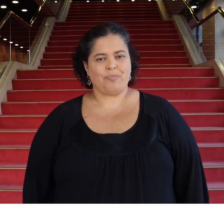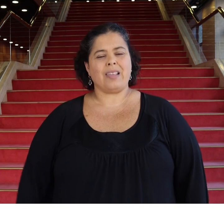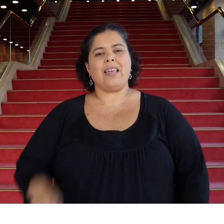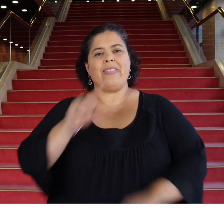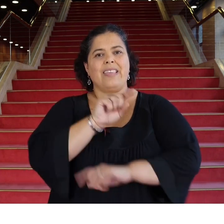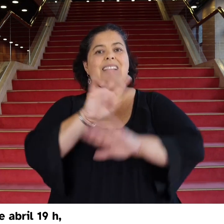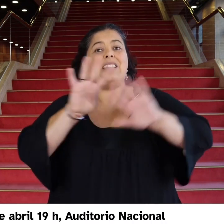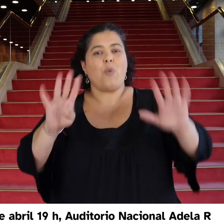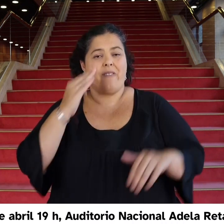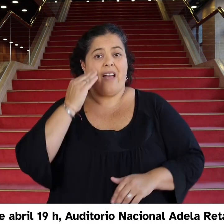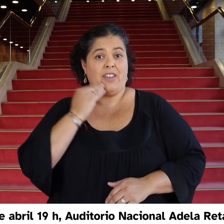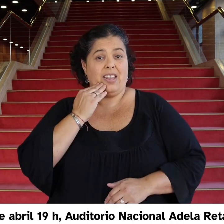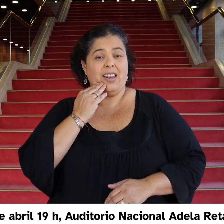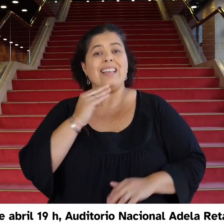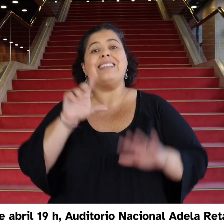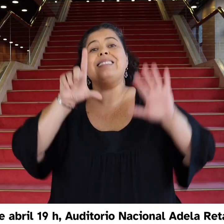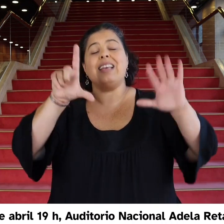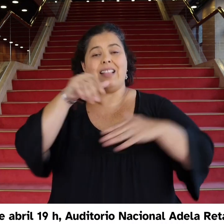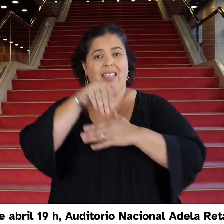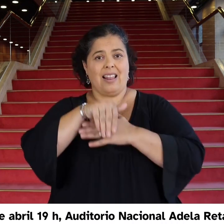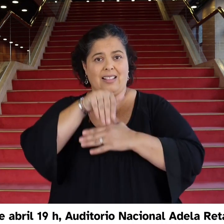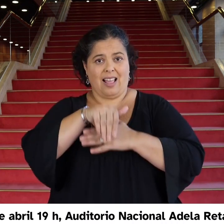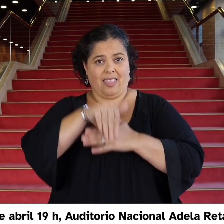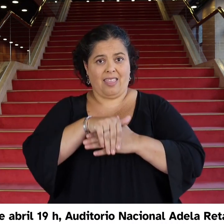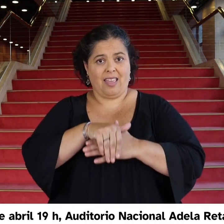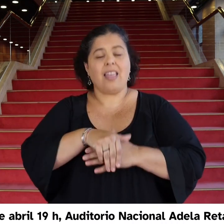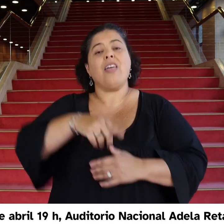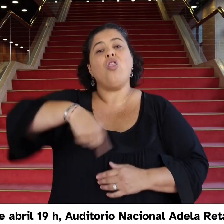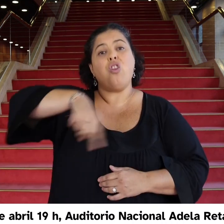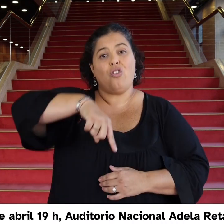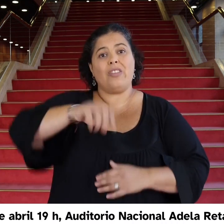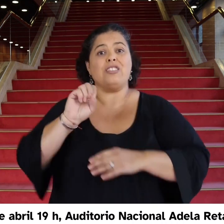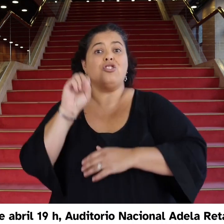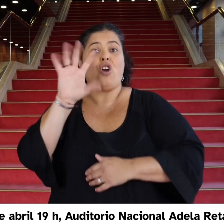19 de abril, 19 horas, Auditorio Nacional Adela Red